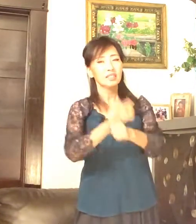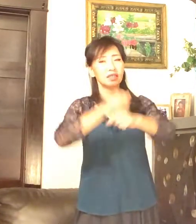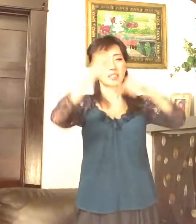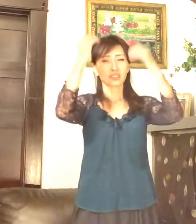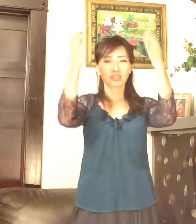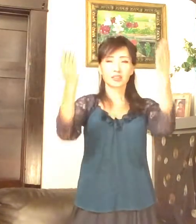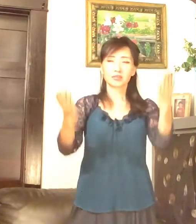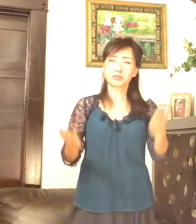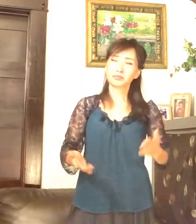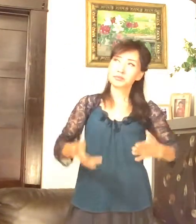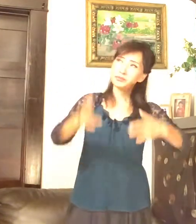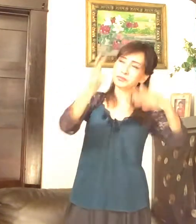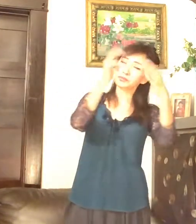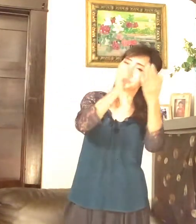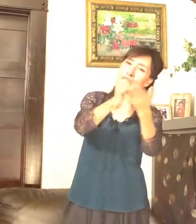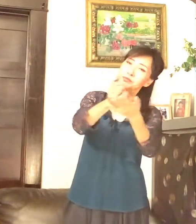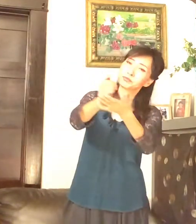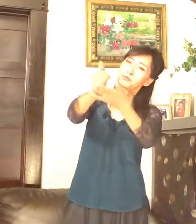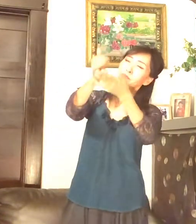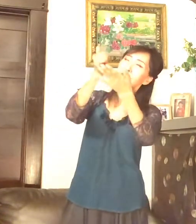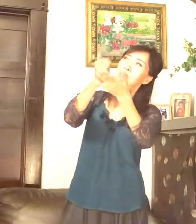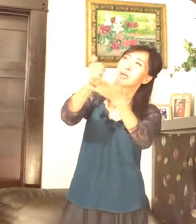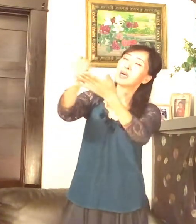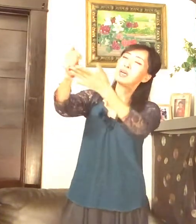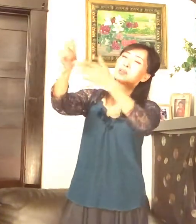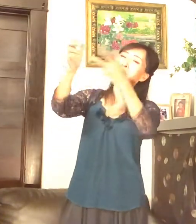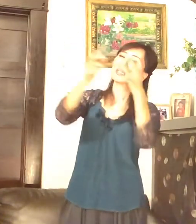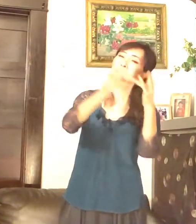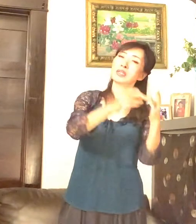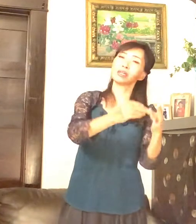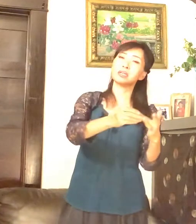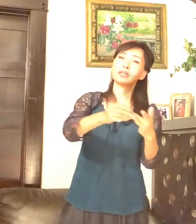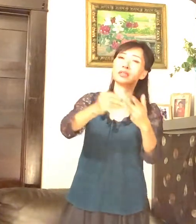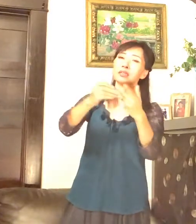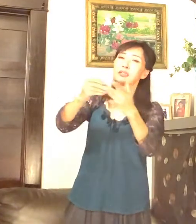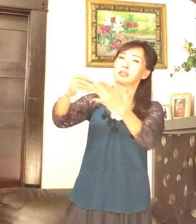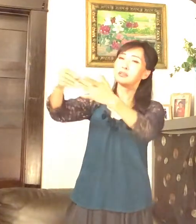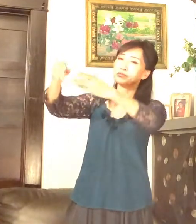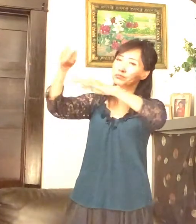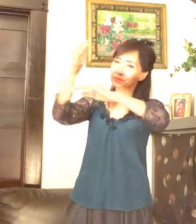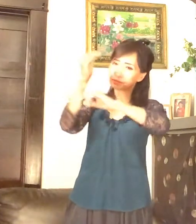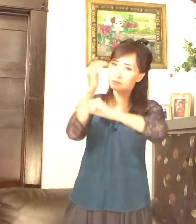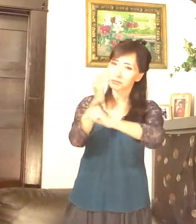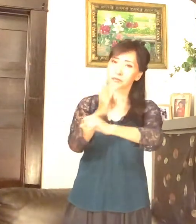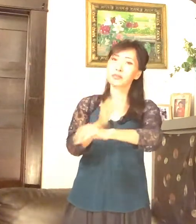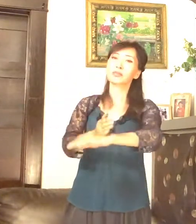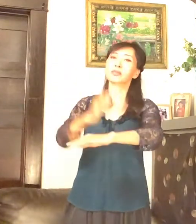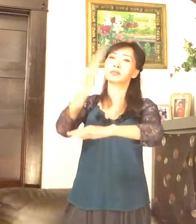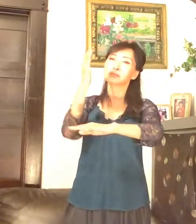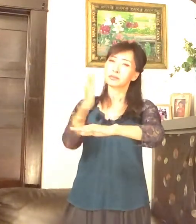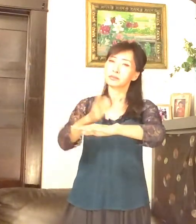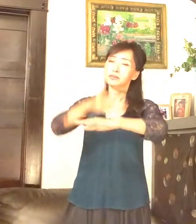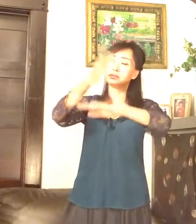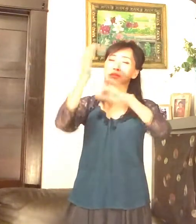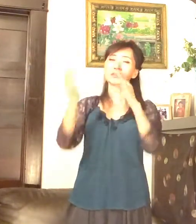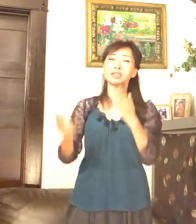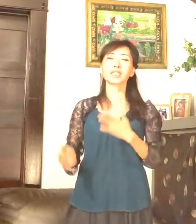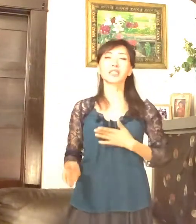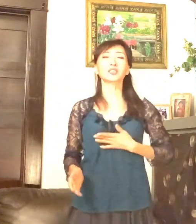택하심 감사해 택하심 날 자녀 삼으신